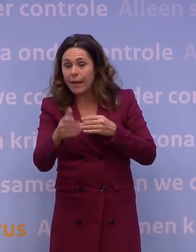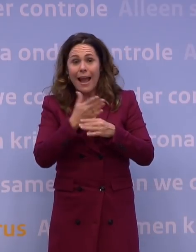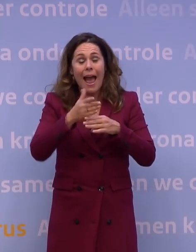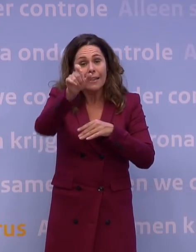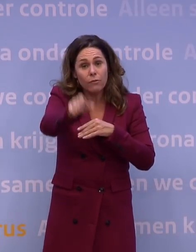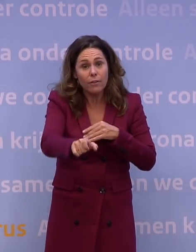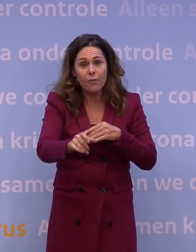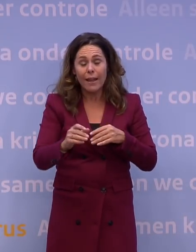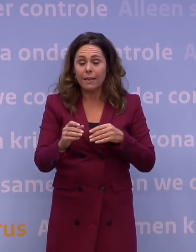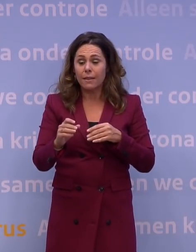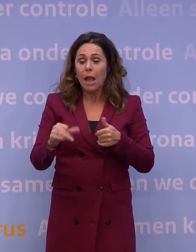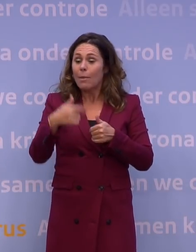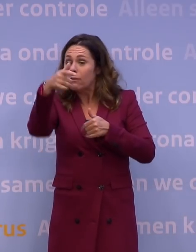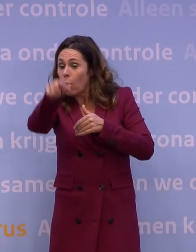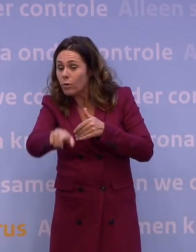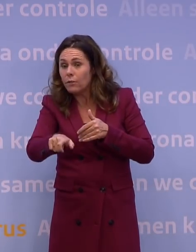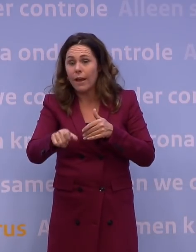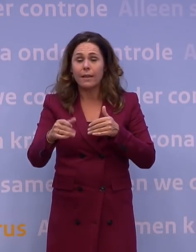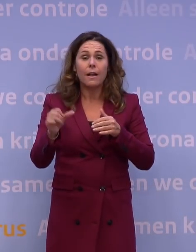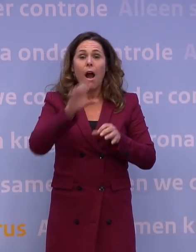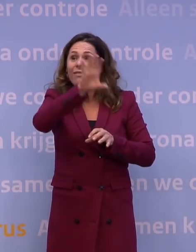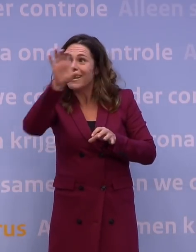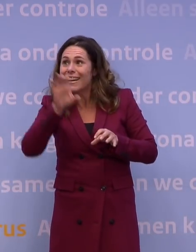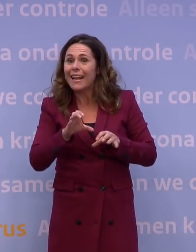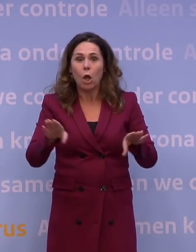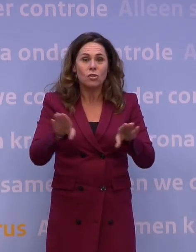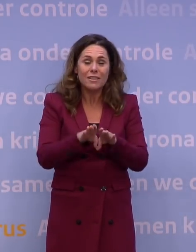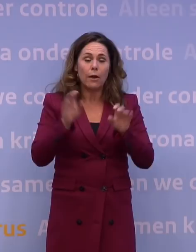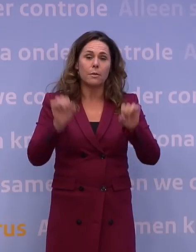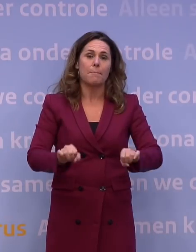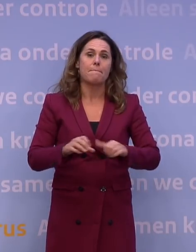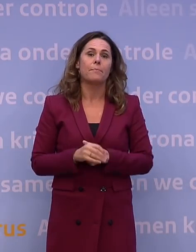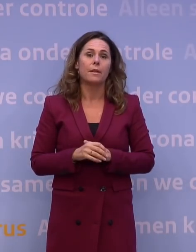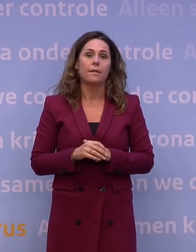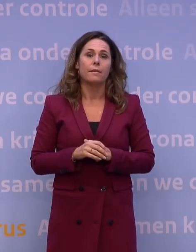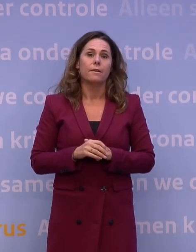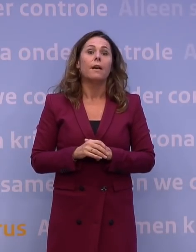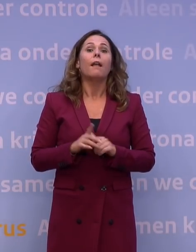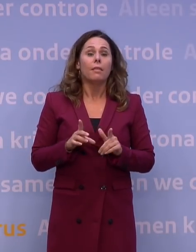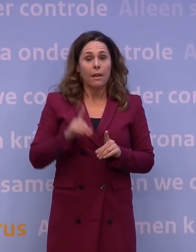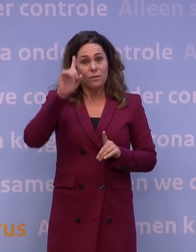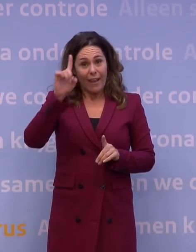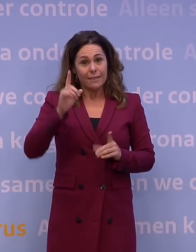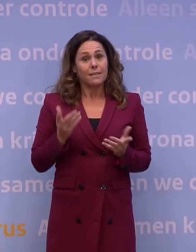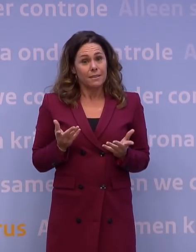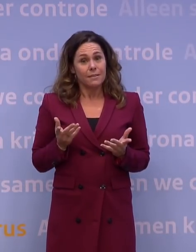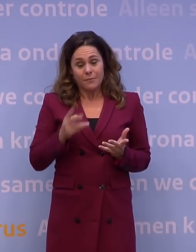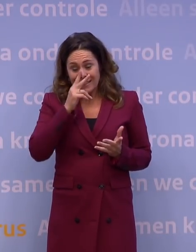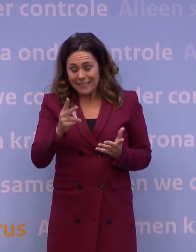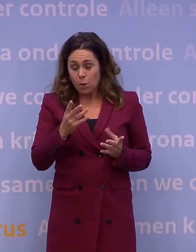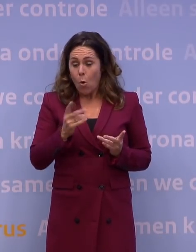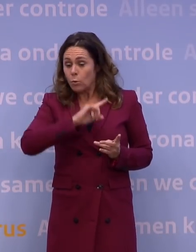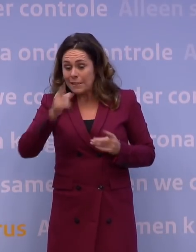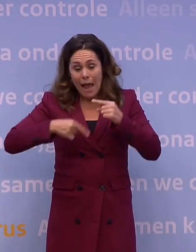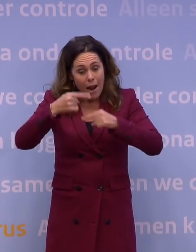de week, misschien net begin volgende week, weer een aantal andere regio's datzelfde besluit zal moeten laten nemen. En als je dat weet, als je ziet hoe snel dat gaat,